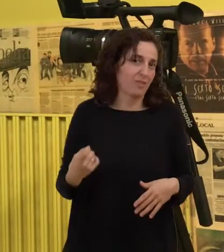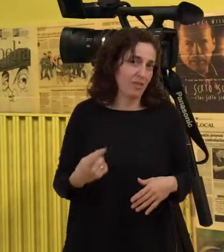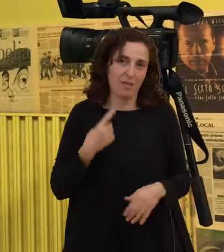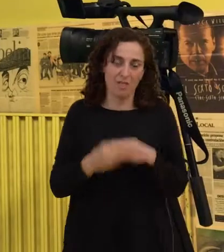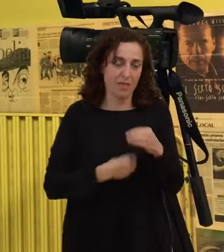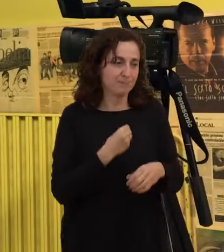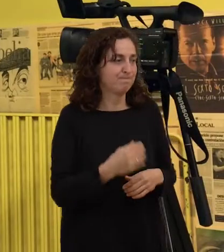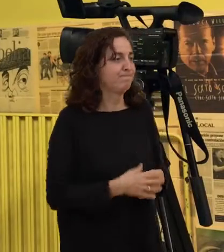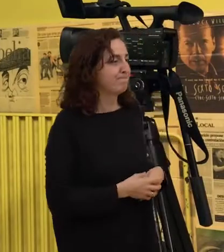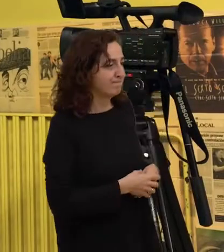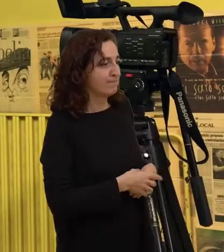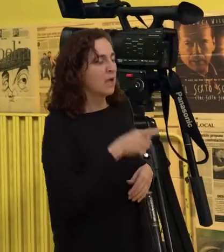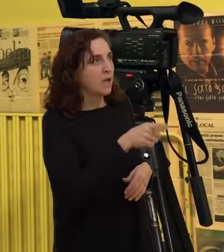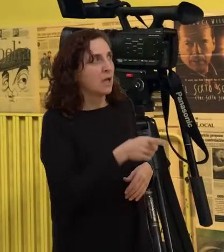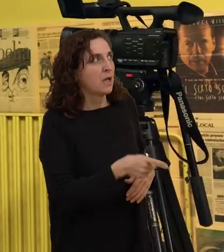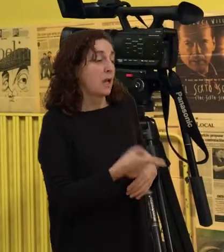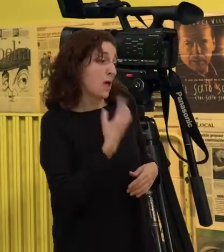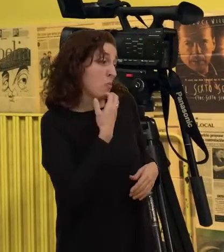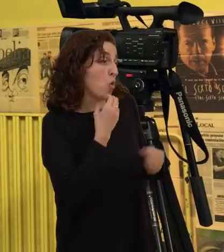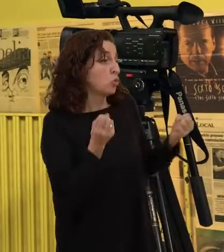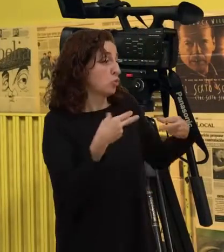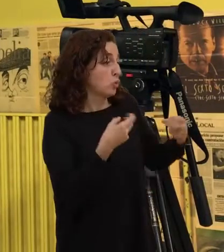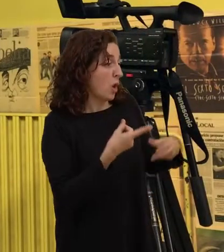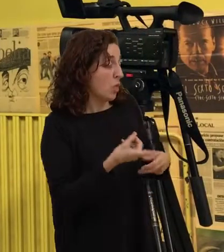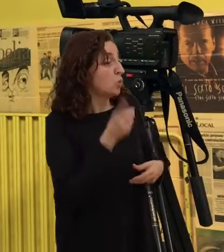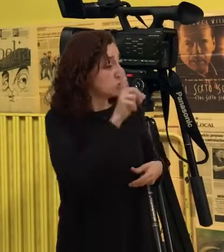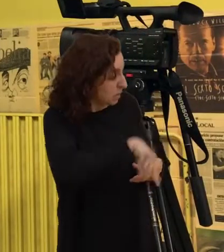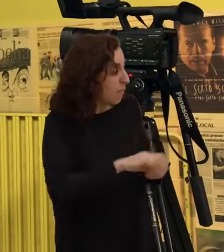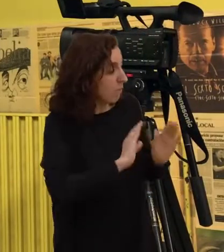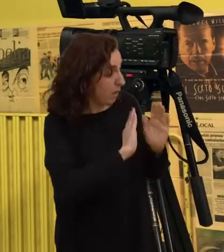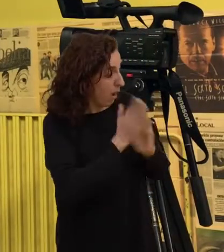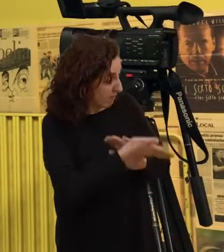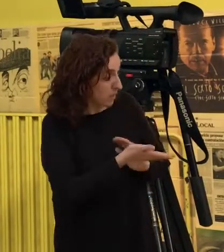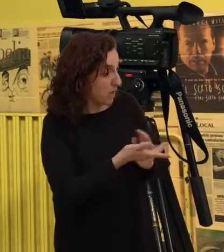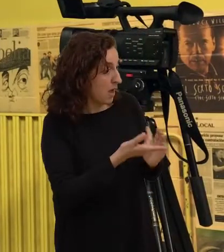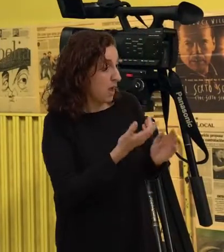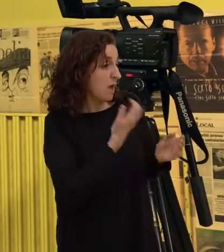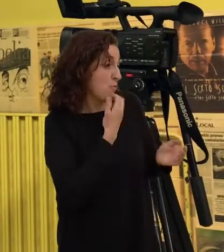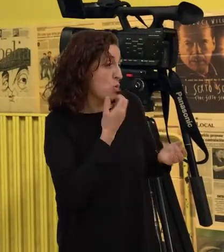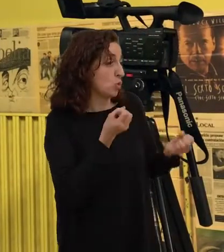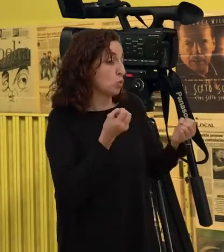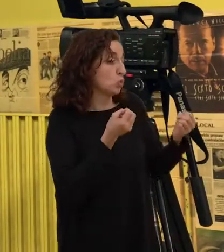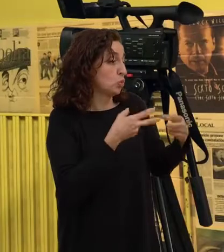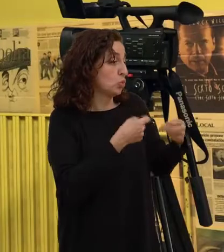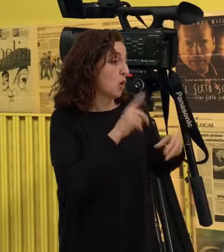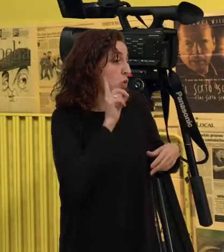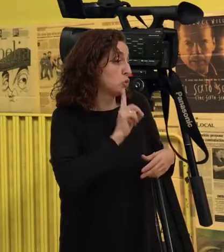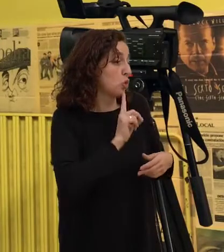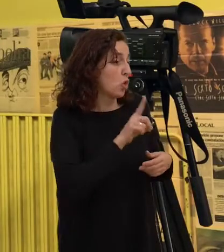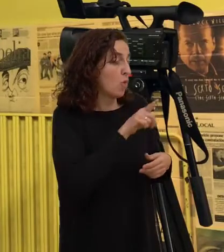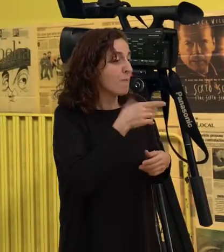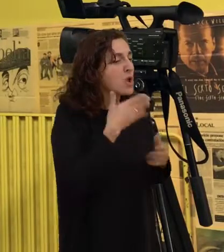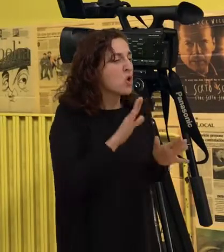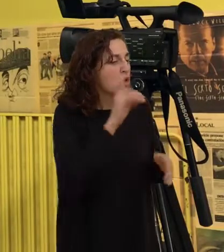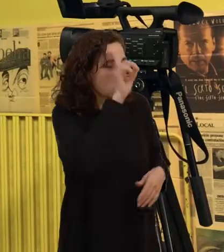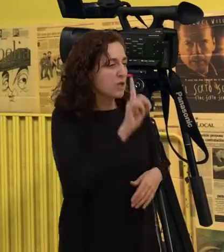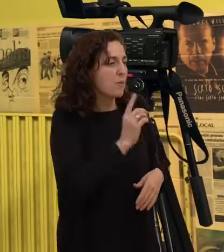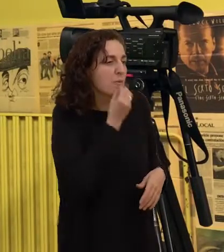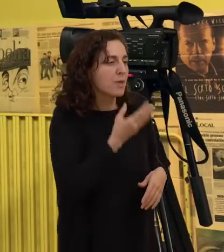Que, en certo modo, tamén sucede con el subtitulado, para sordos ou tradicional, cando se dirige un público que non se sabe moi ben como